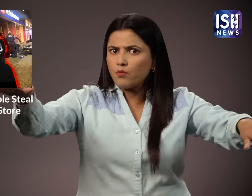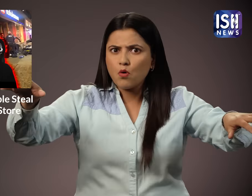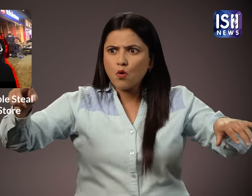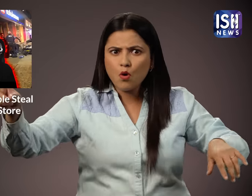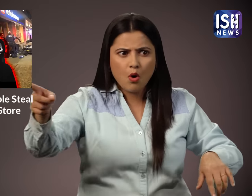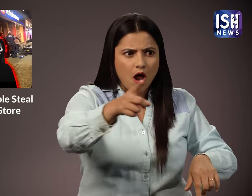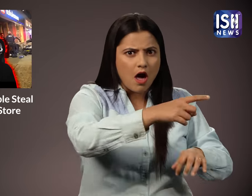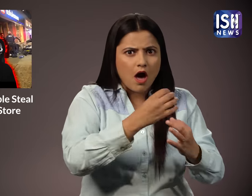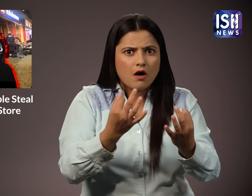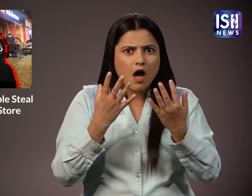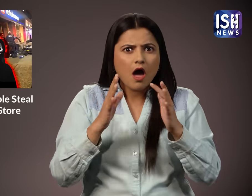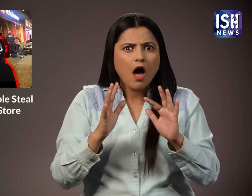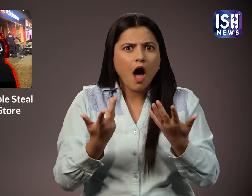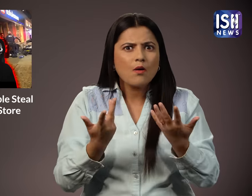कई दुकानों को लूटा गया था